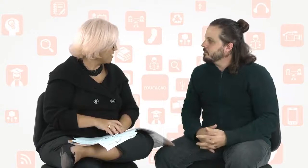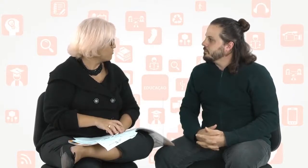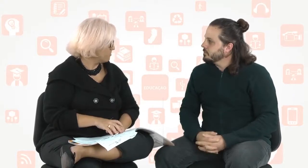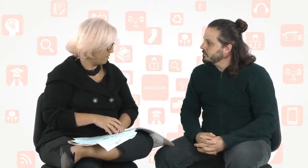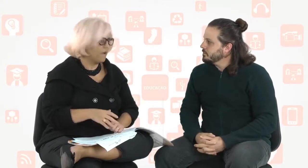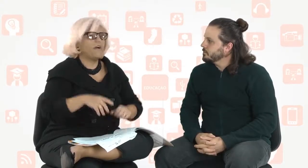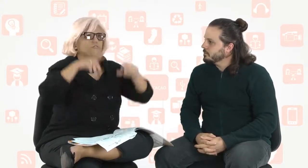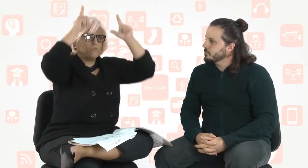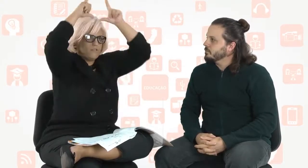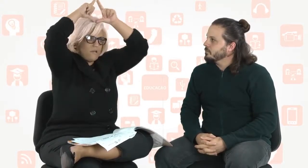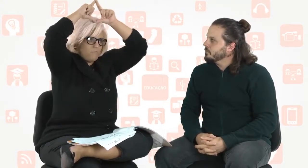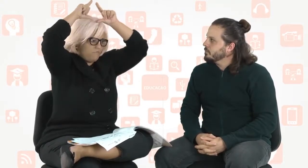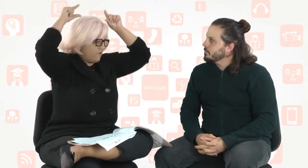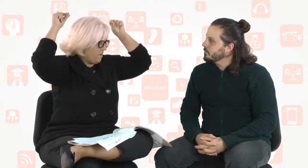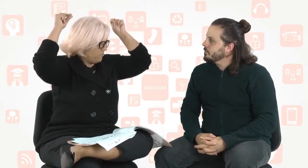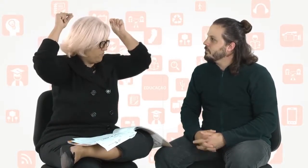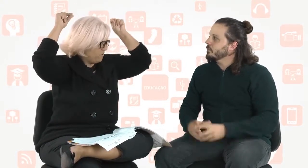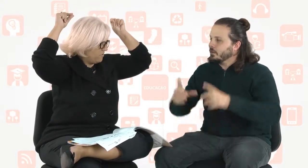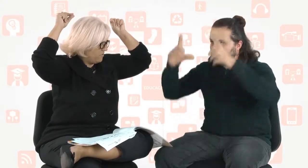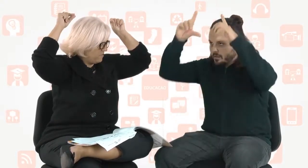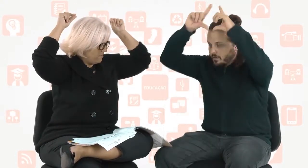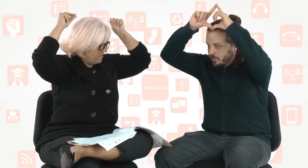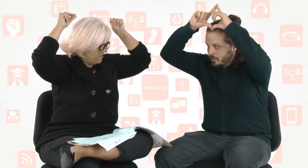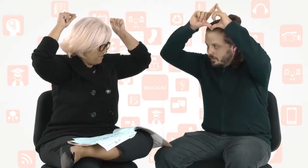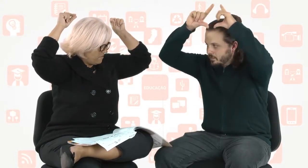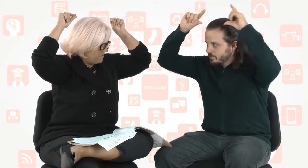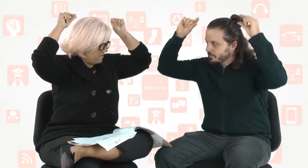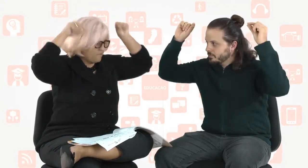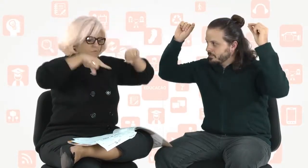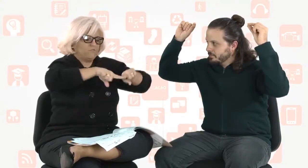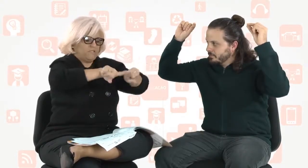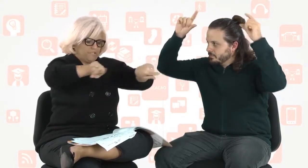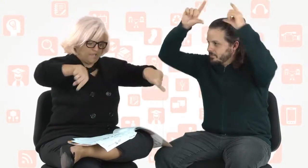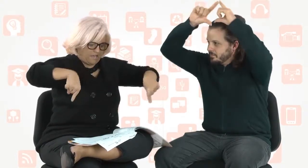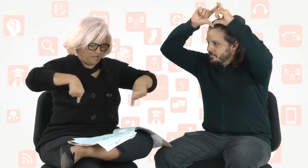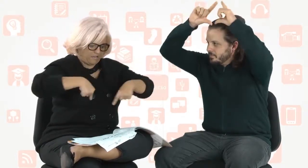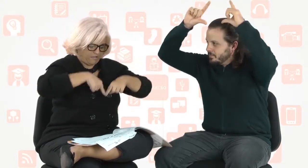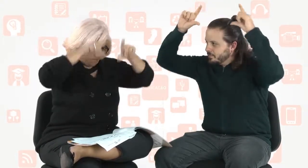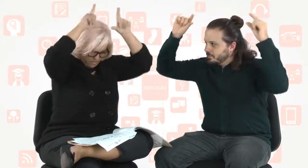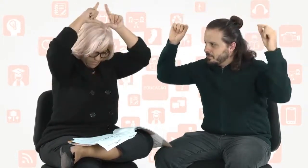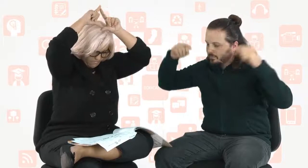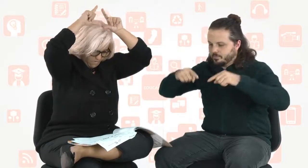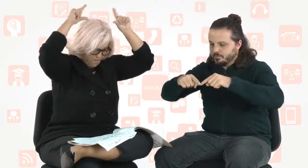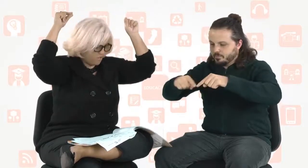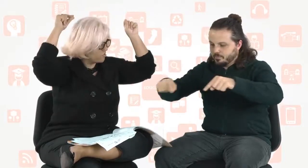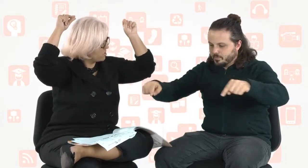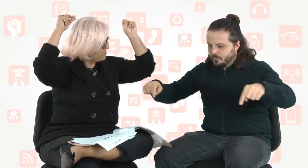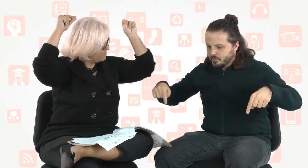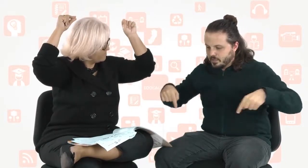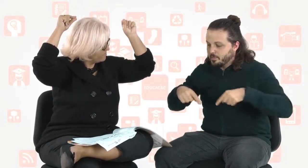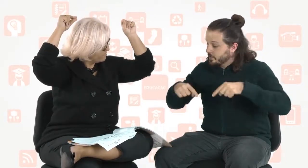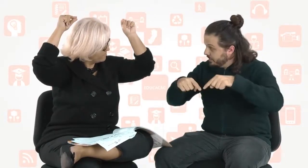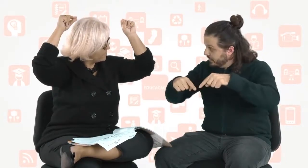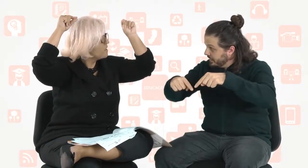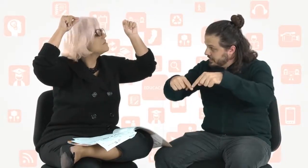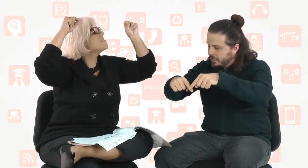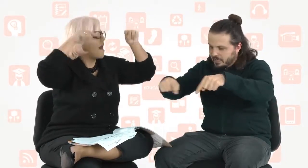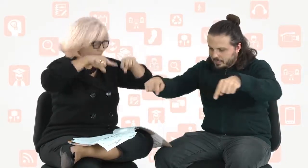né? Sala de enfermagem, por exemplo. Enfermagem. Ah. Você pode fazer sala, nada, enfermagem. Sempre que eu quiser falar sala,